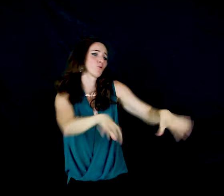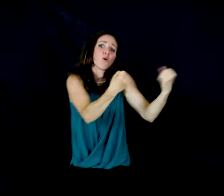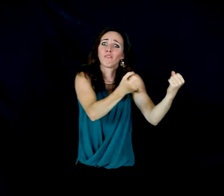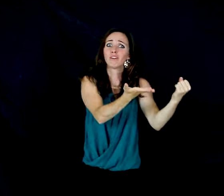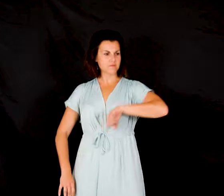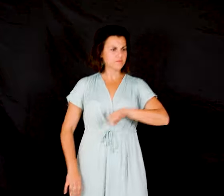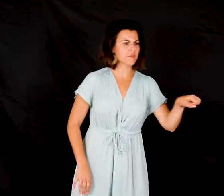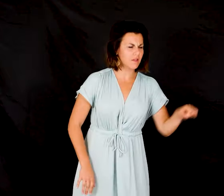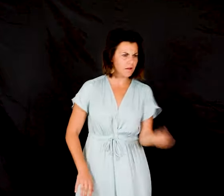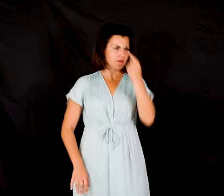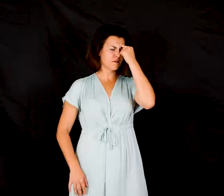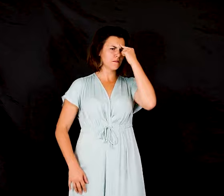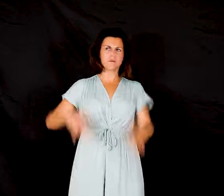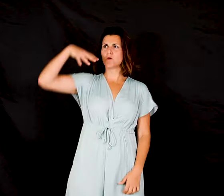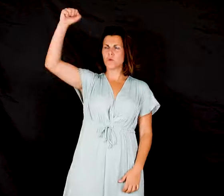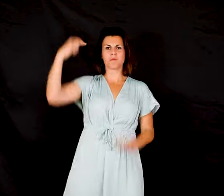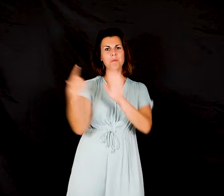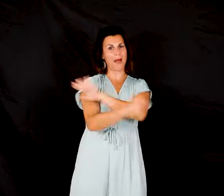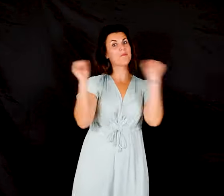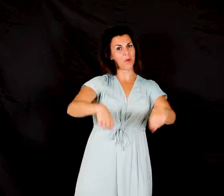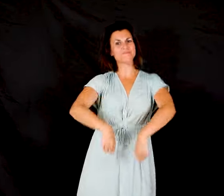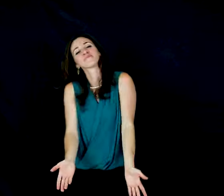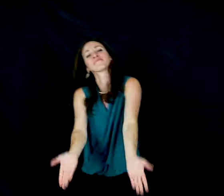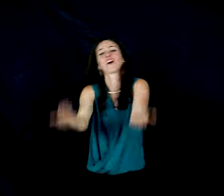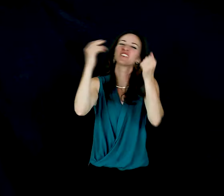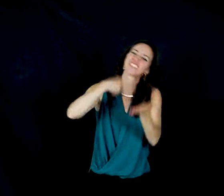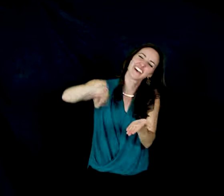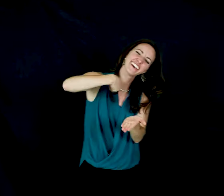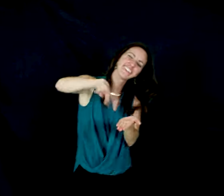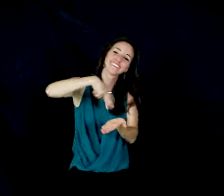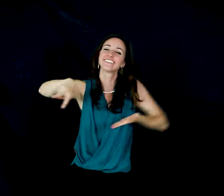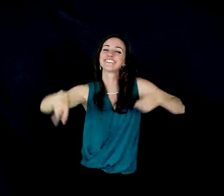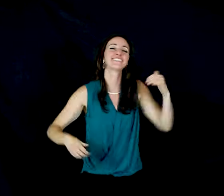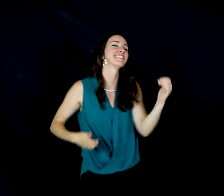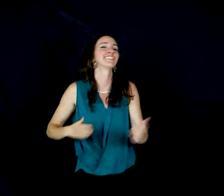blancs Éteindre la lumière Éteindre l'ombard Tendanser